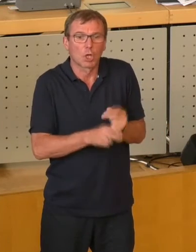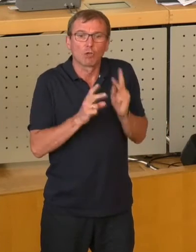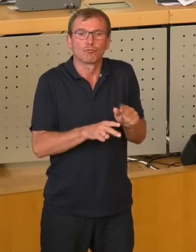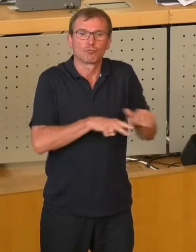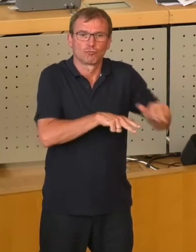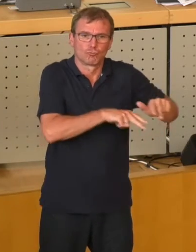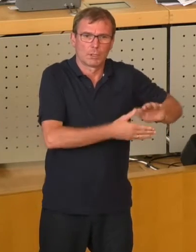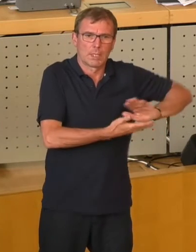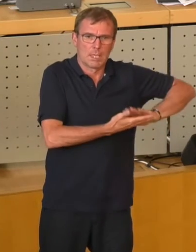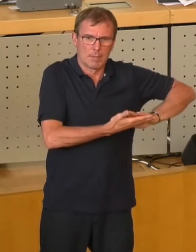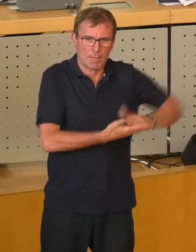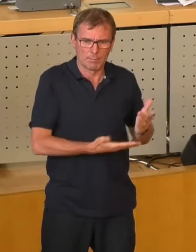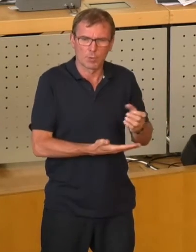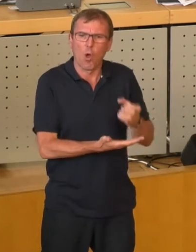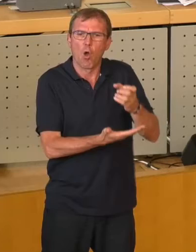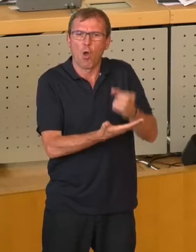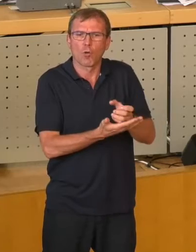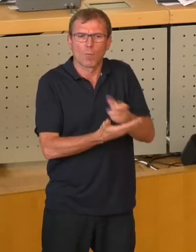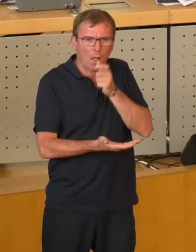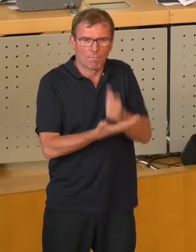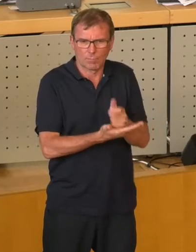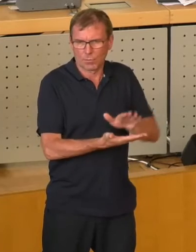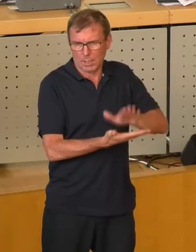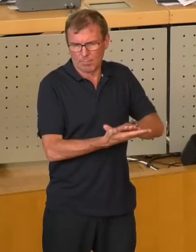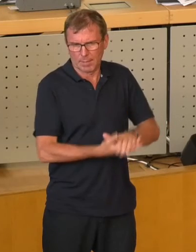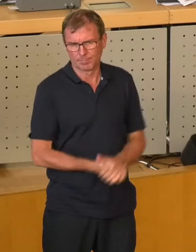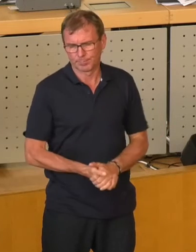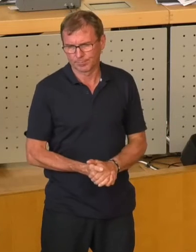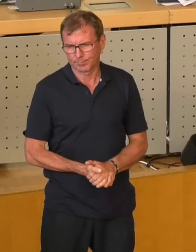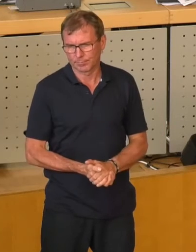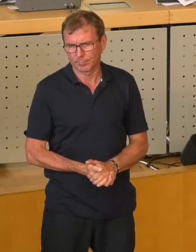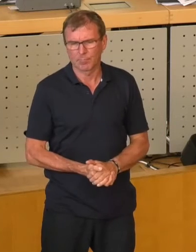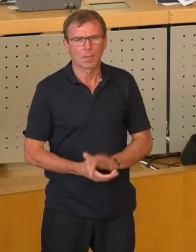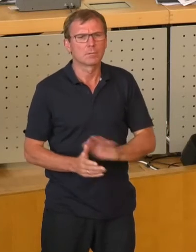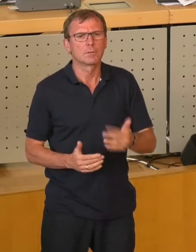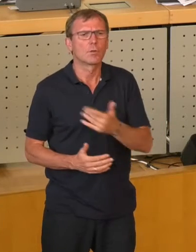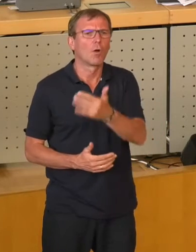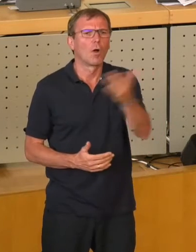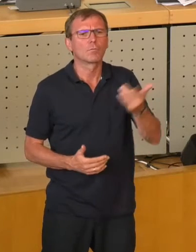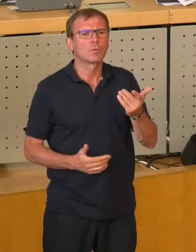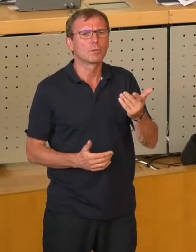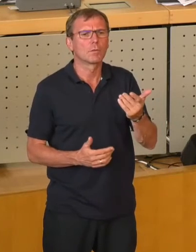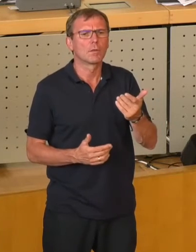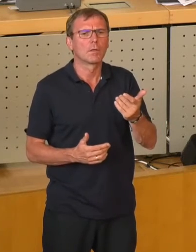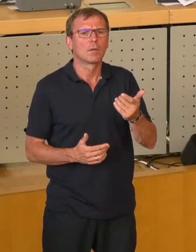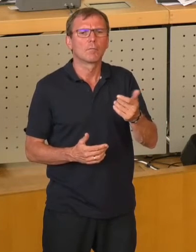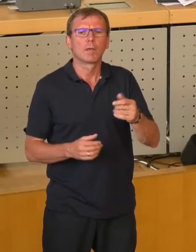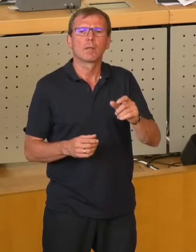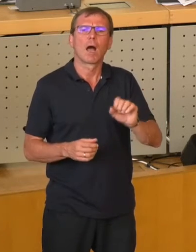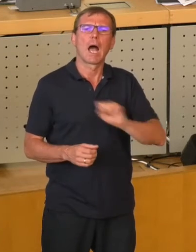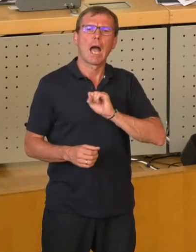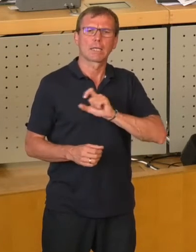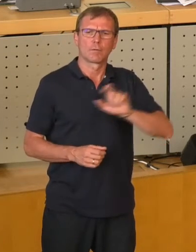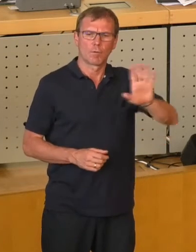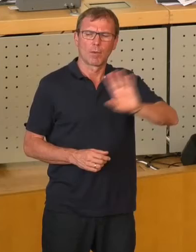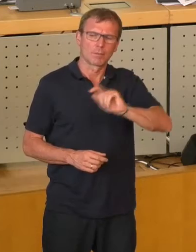jeweiligen kommunalen Trägers sein. Also nicht irgendwo im Couponschneider oder auch nie, jedenfalls